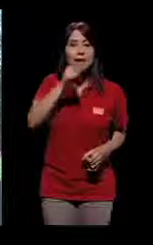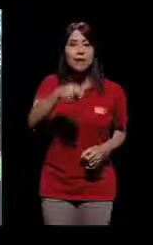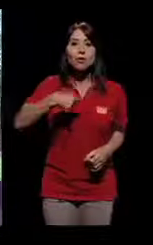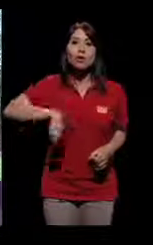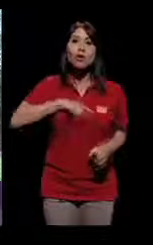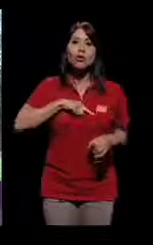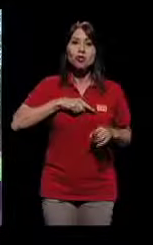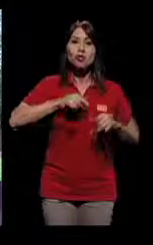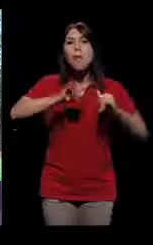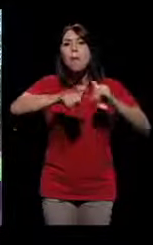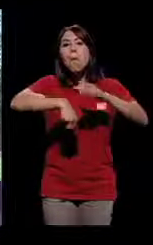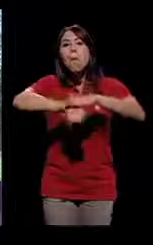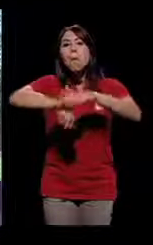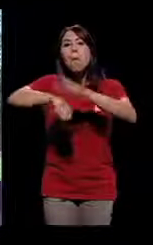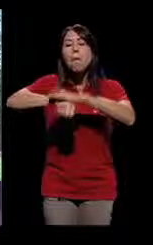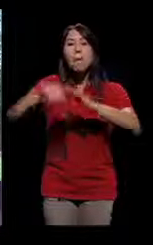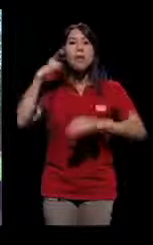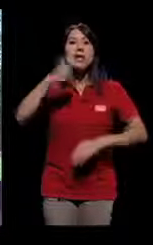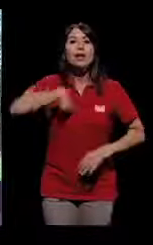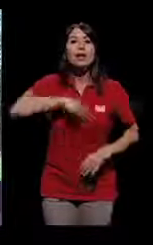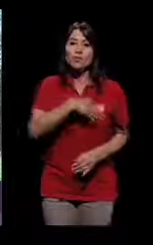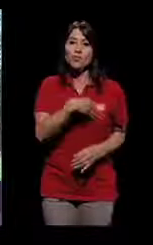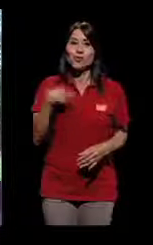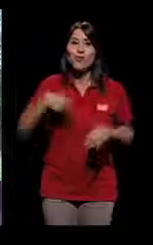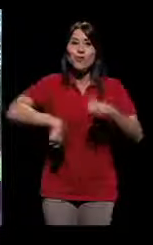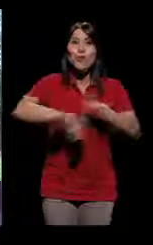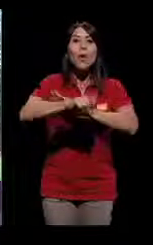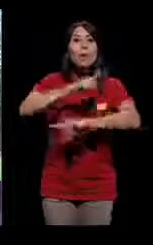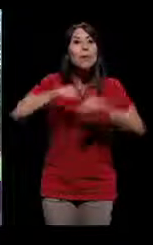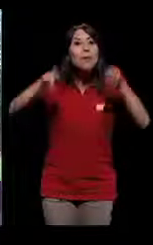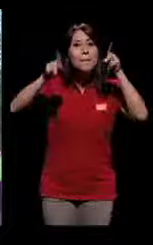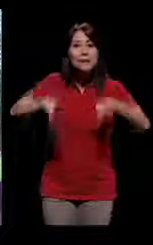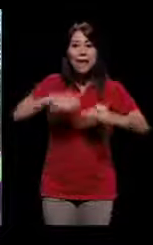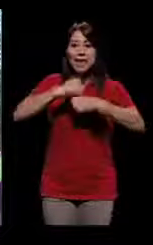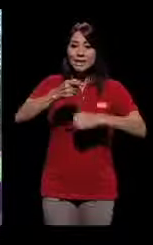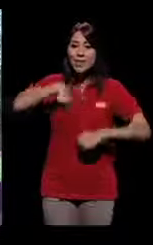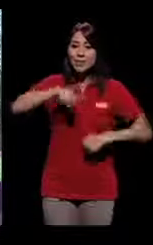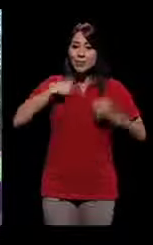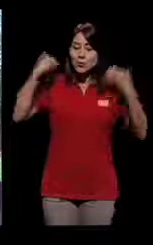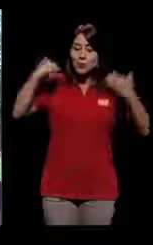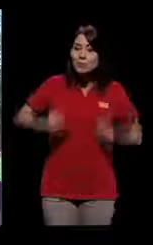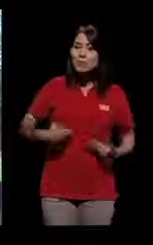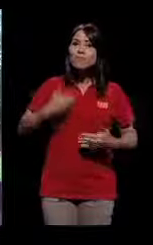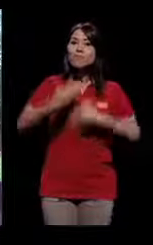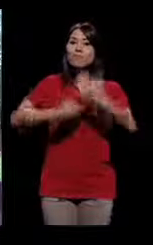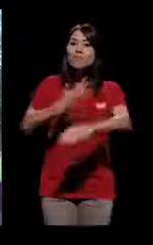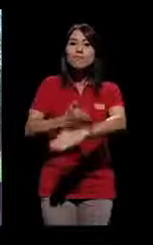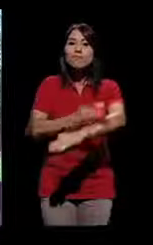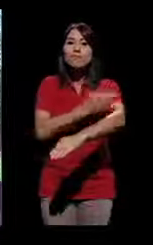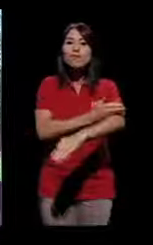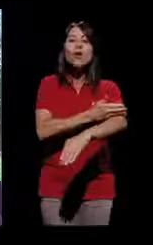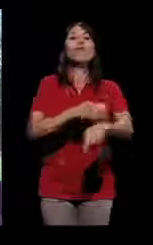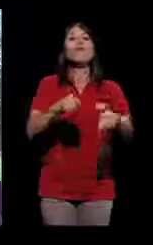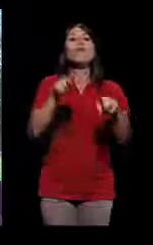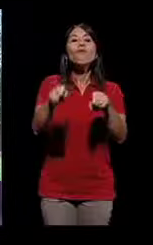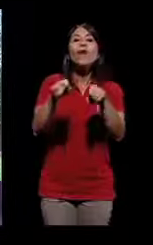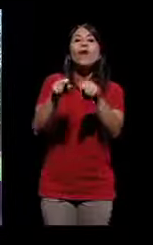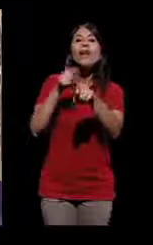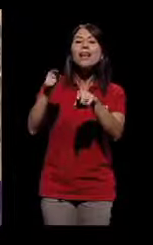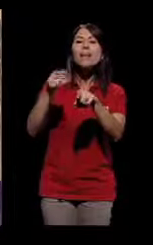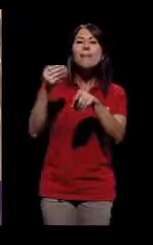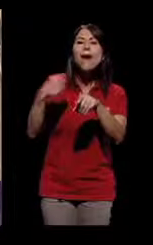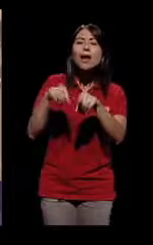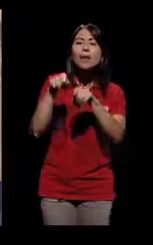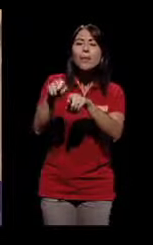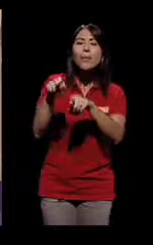un equipo. Y a nosotros llegamos, cierto, llegamos pateando porque nos jugaba, nos gustaba el fútbol. Pero el que hizo